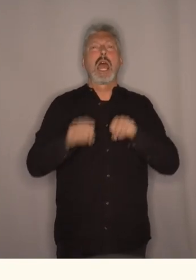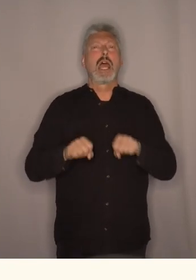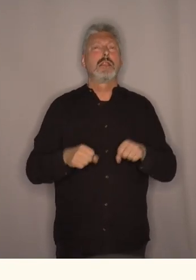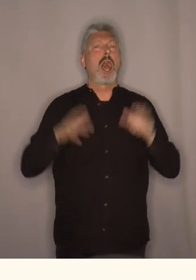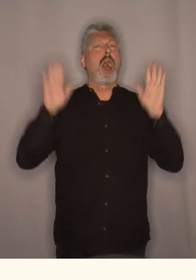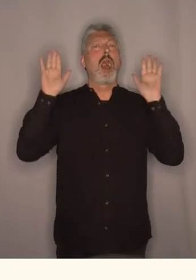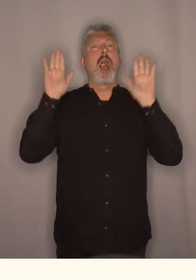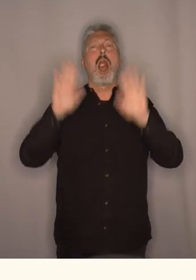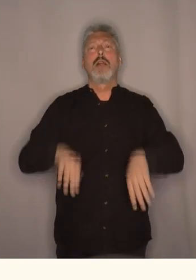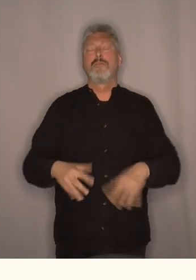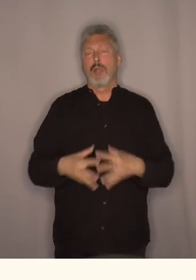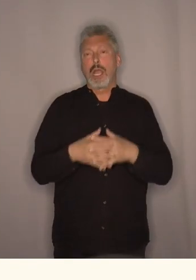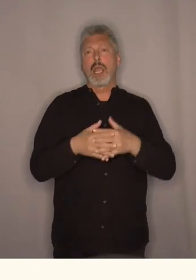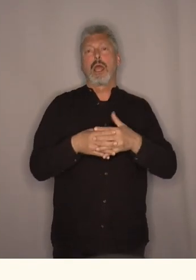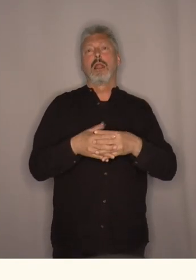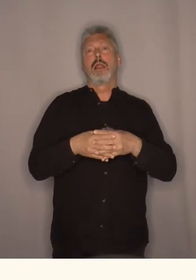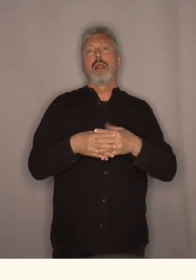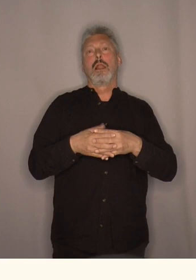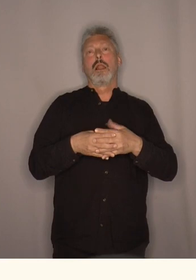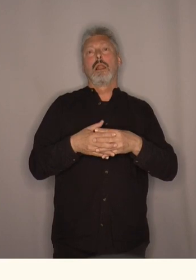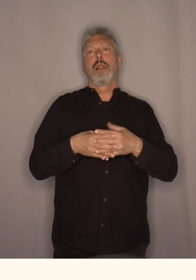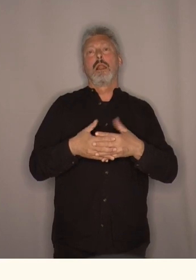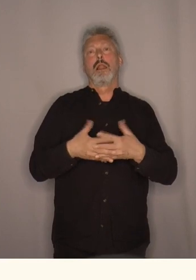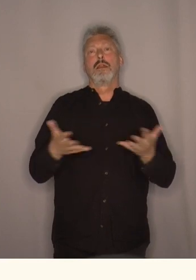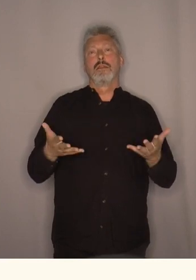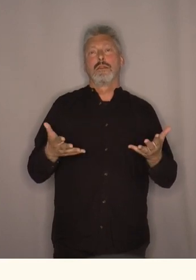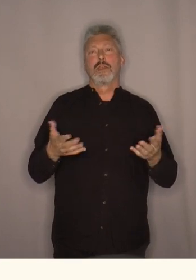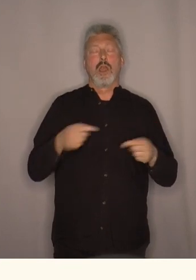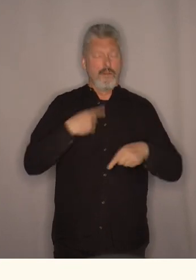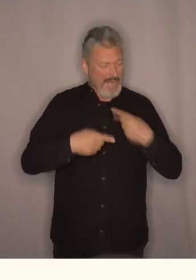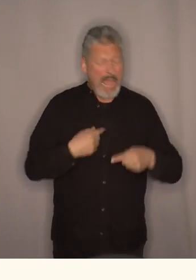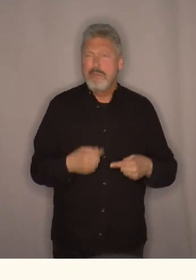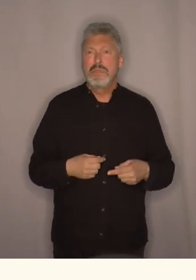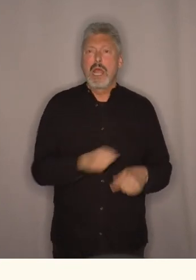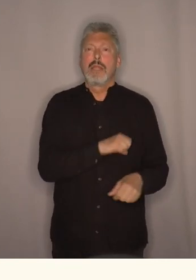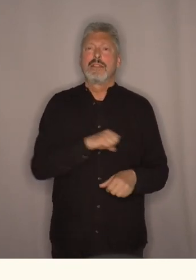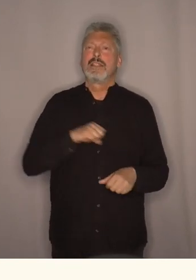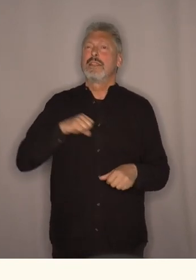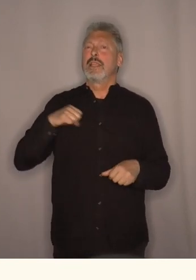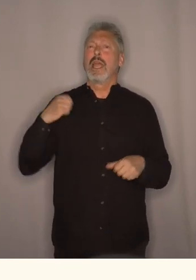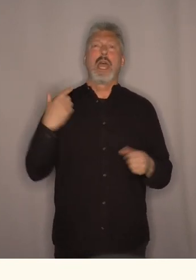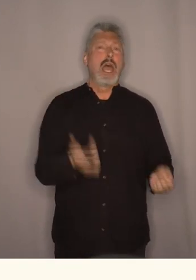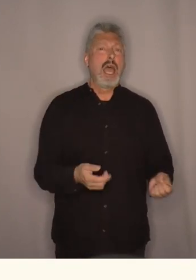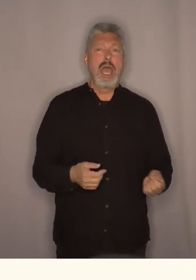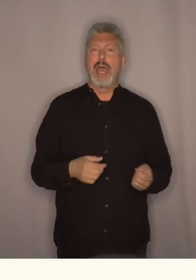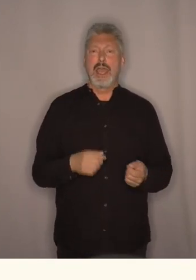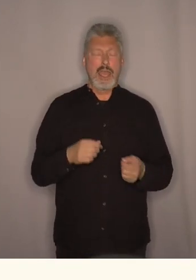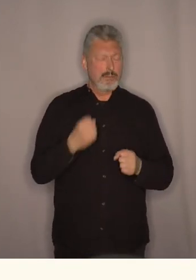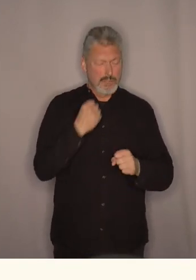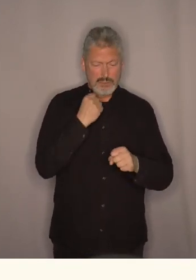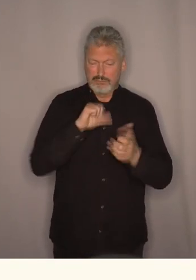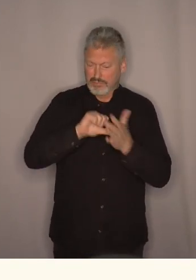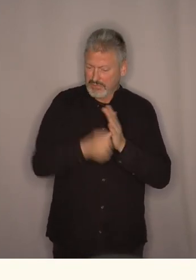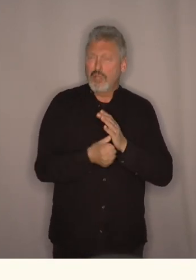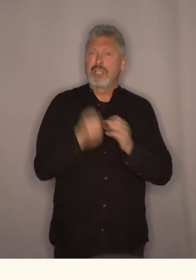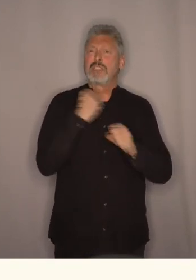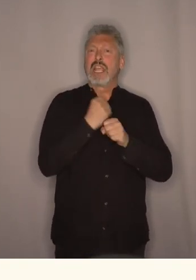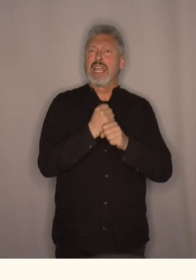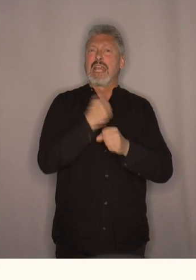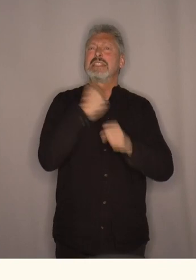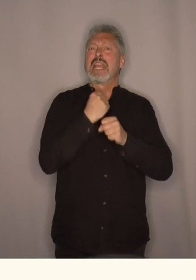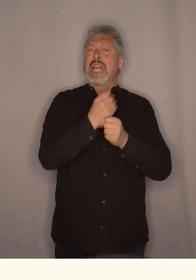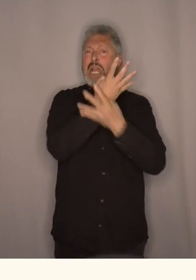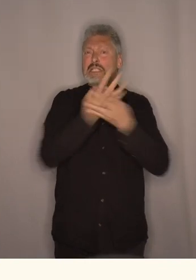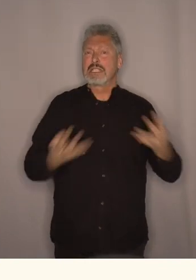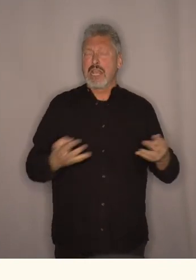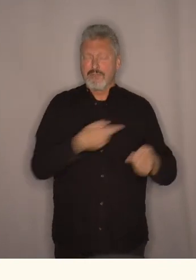lenge suttet stille og suttet med hendene i fanget. De somler fremdeles med å sørge for et skikkelig sikkerhetsnett for de som sliter i Norge